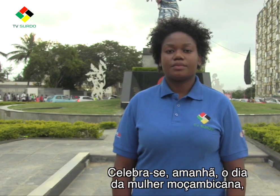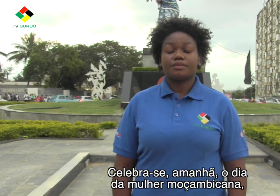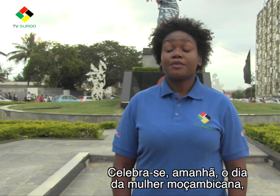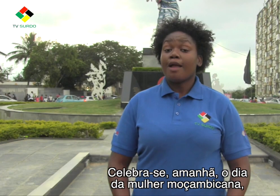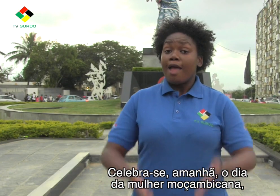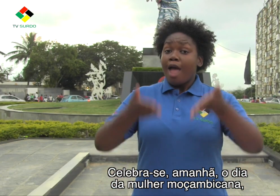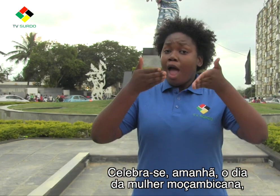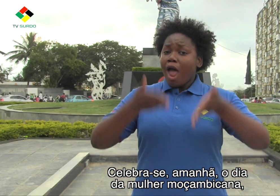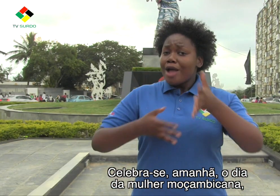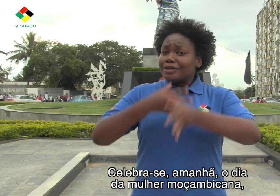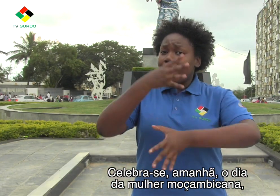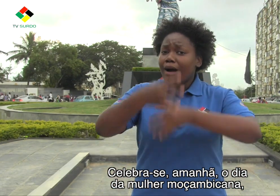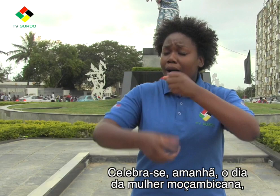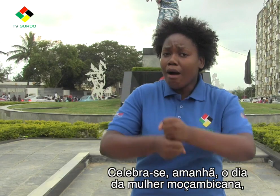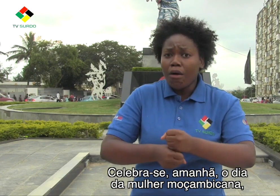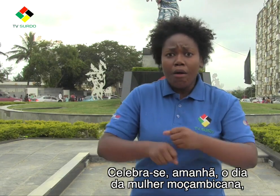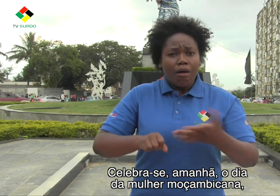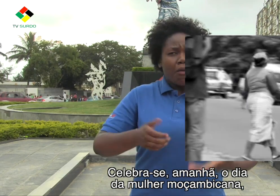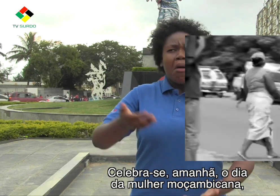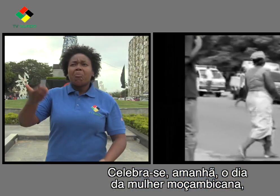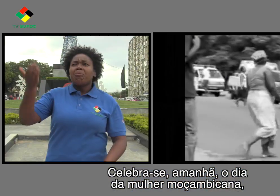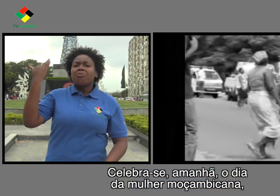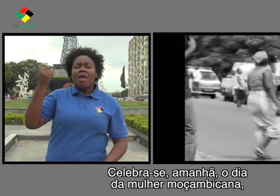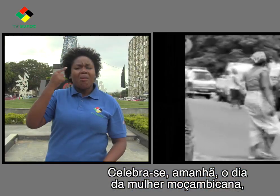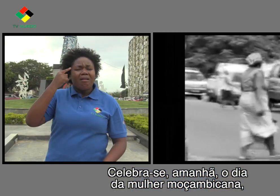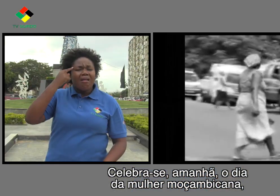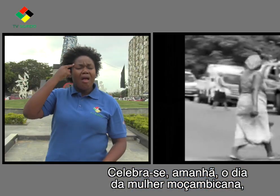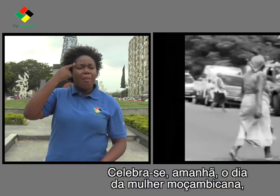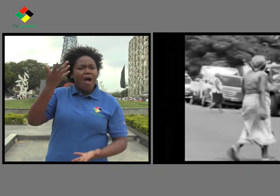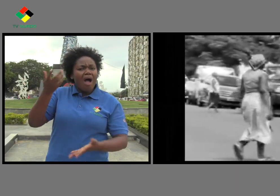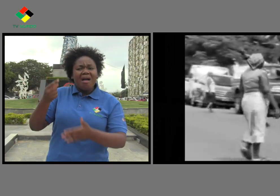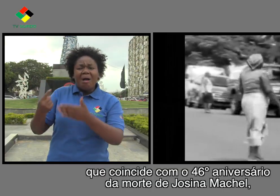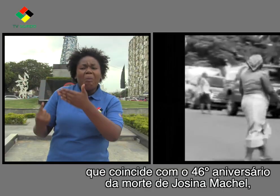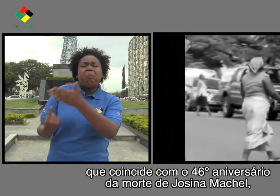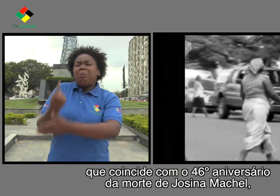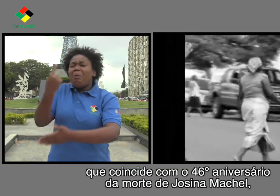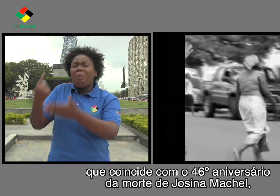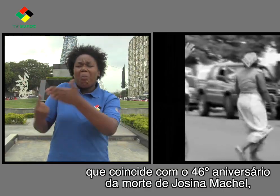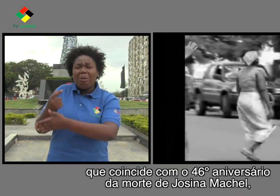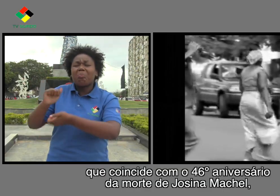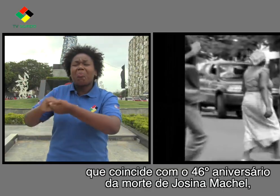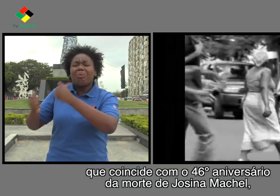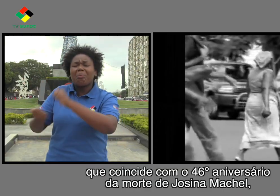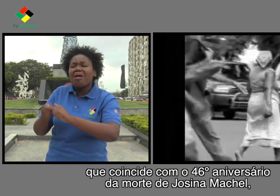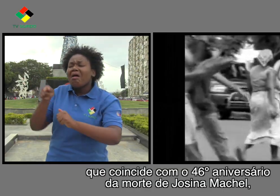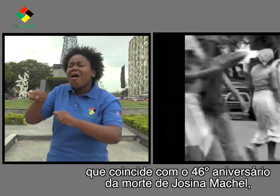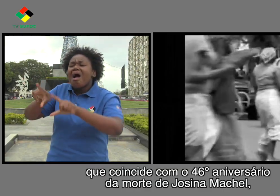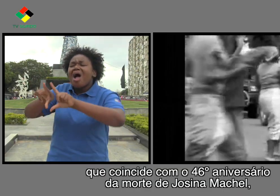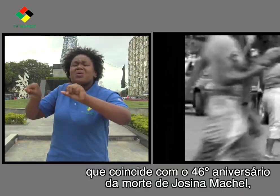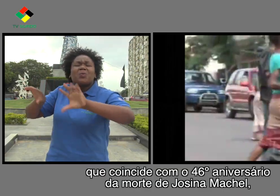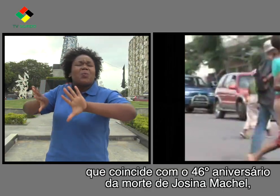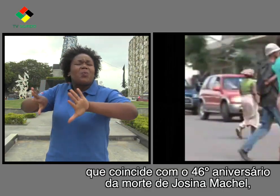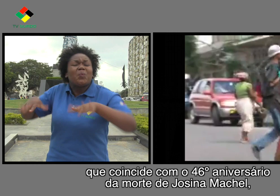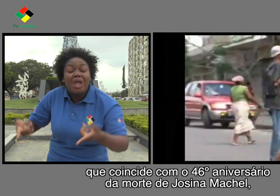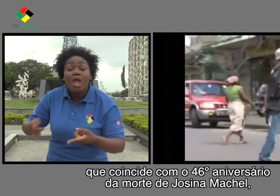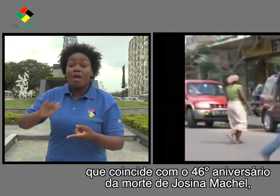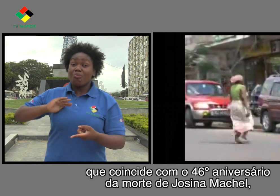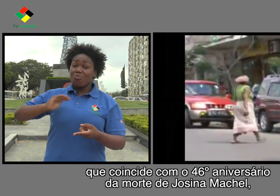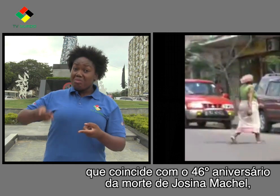Celebra-se amanhã o Dia da Mulher Moçambicana que coincide com o 46º aniversário da